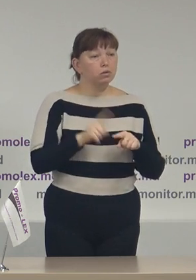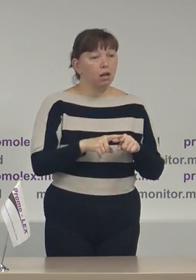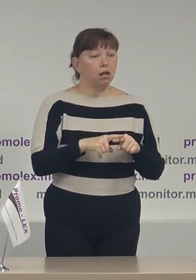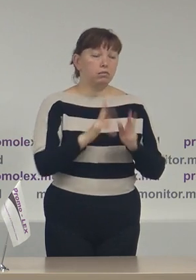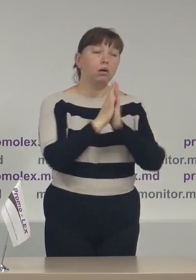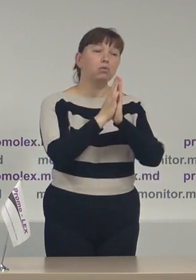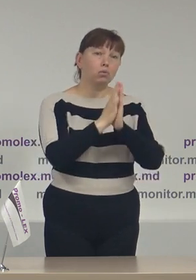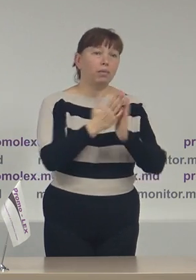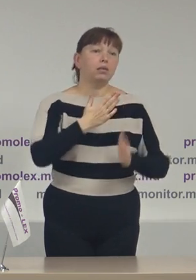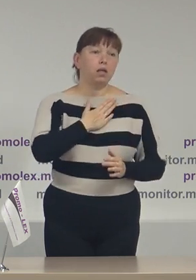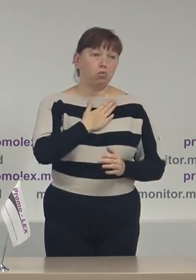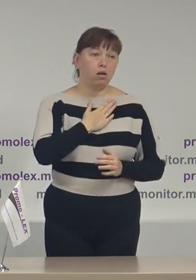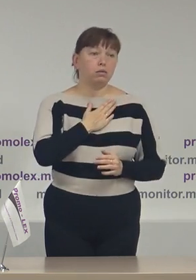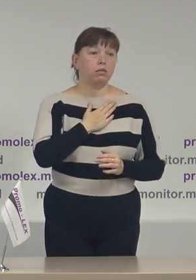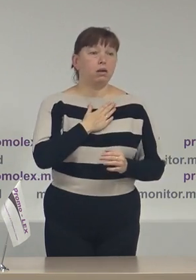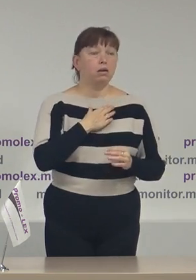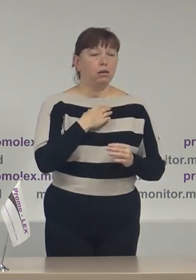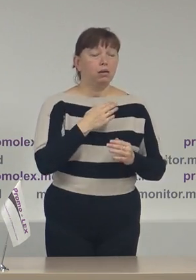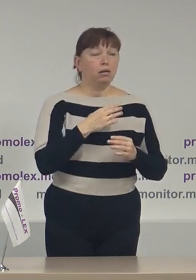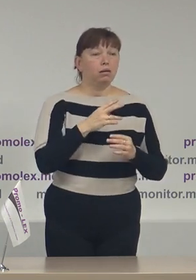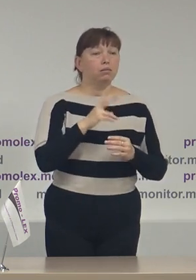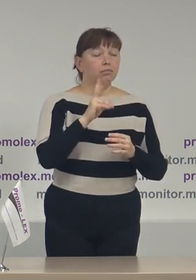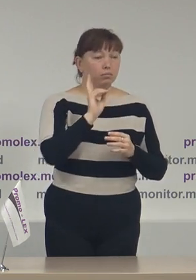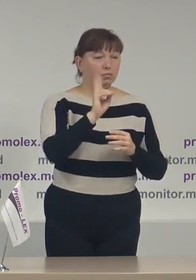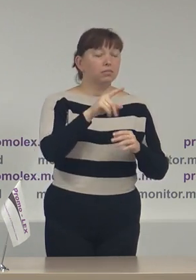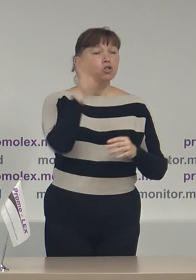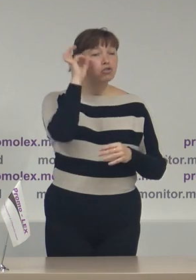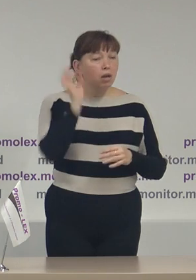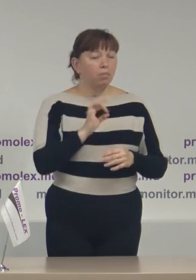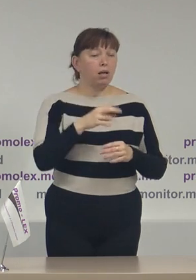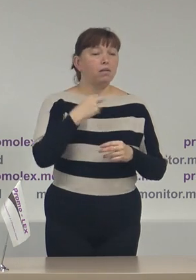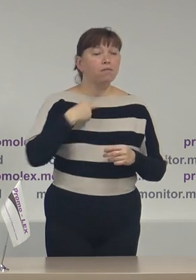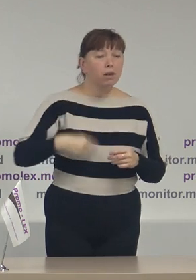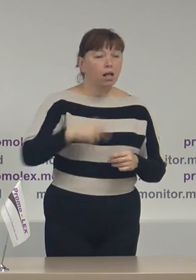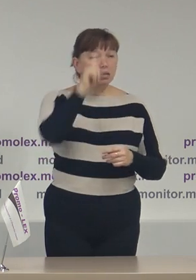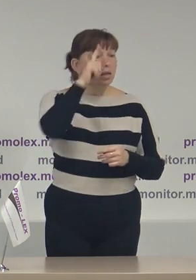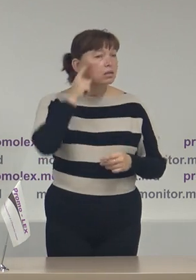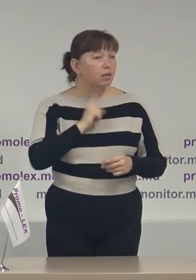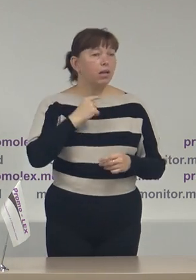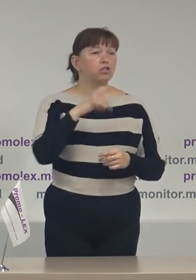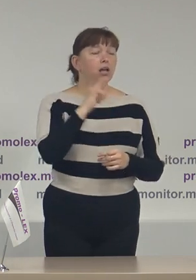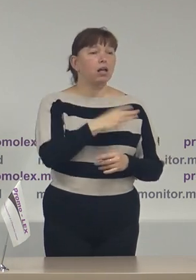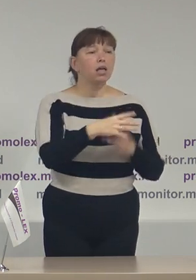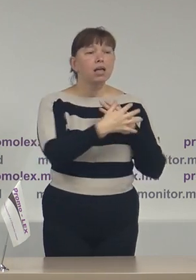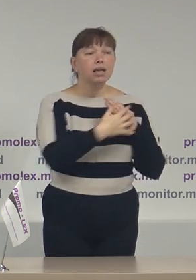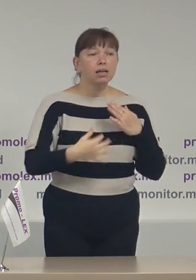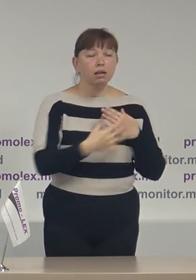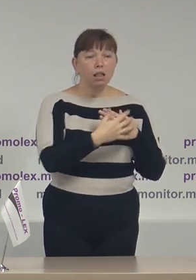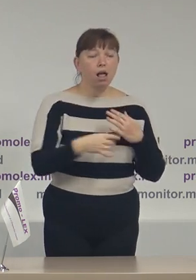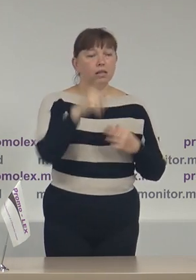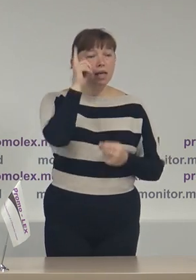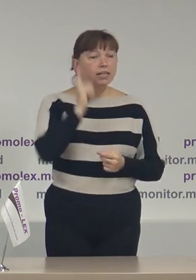rugămintea noastră către alegătorii din Germania, Franța, Azerbajan, Irlanda, Spania, Izrael